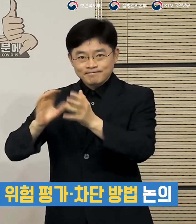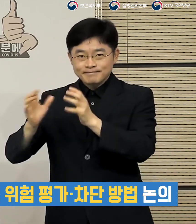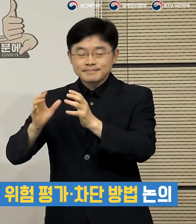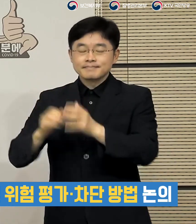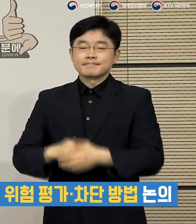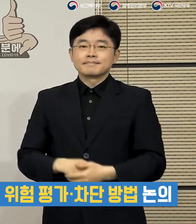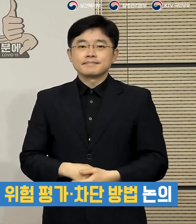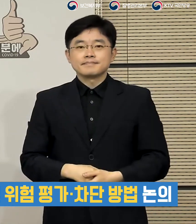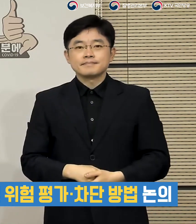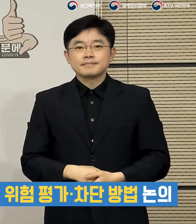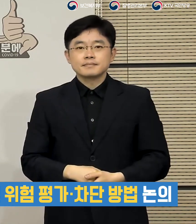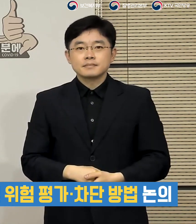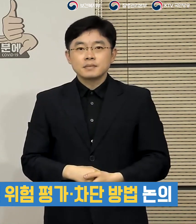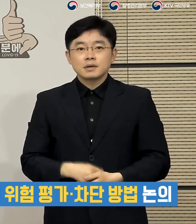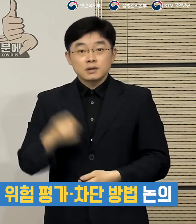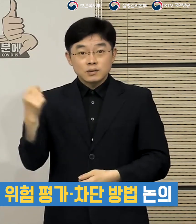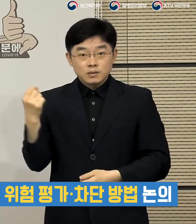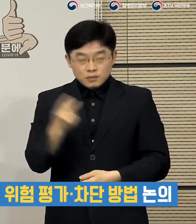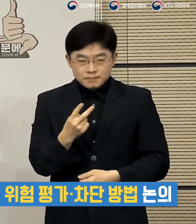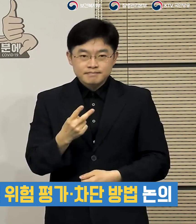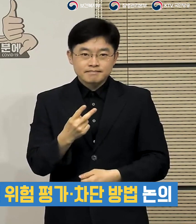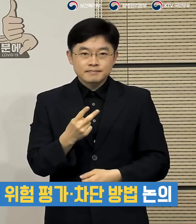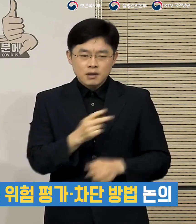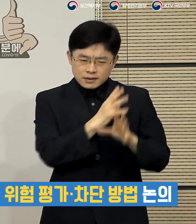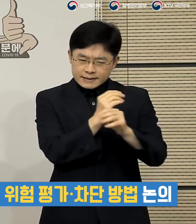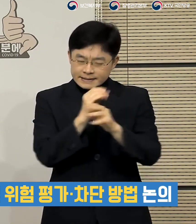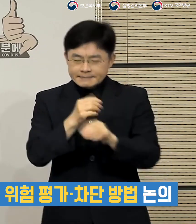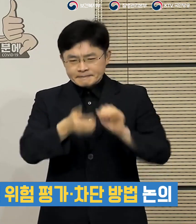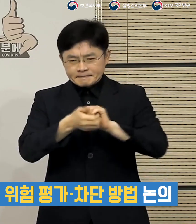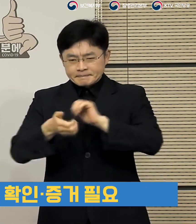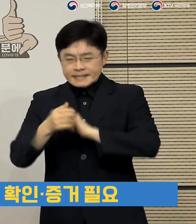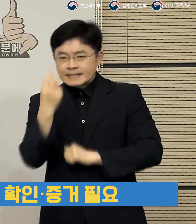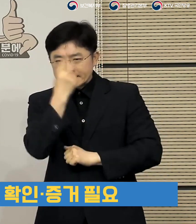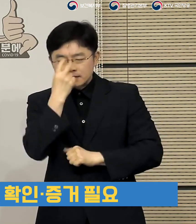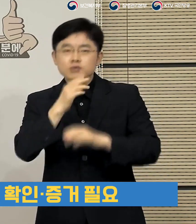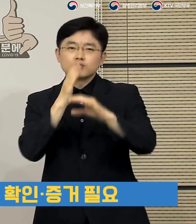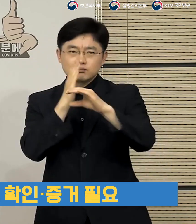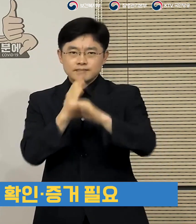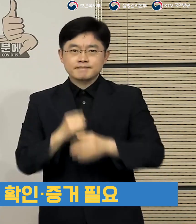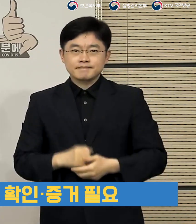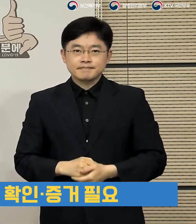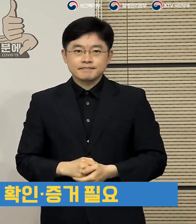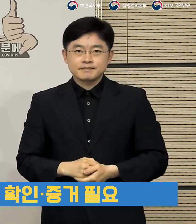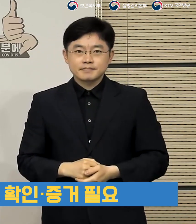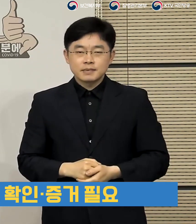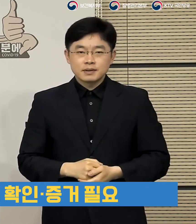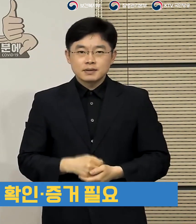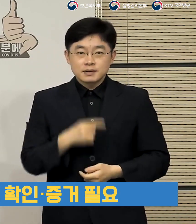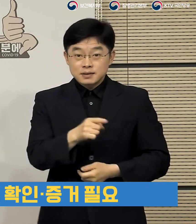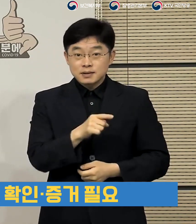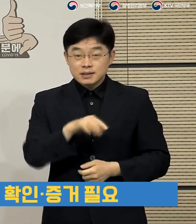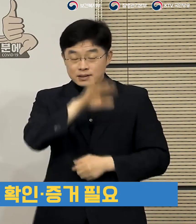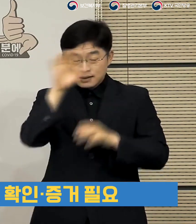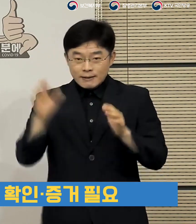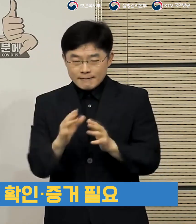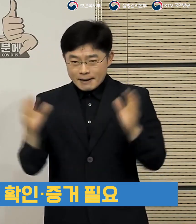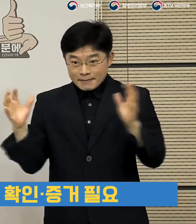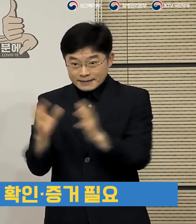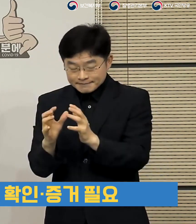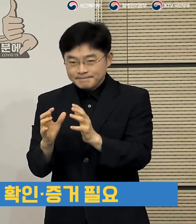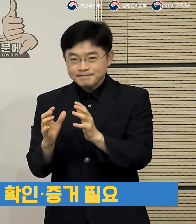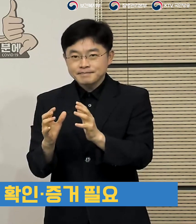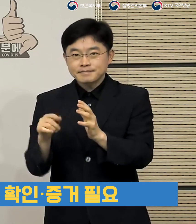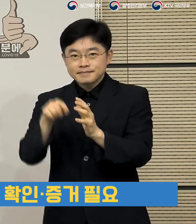논의하고 주기적으로 평가하는 그런 기전을 갖고 있습니다. 그 결과들이 모아지면 생활방역위원회 등을